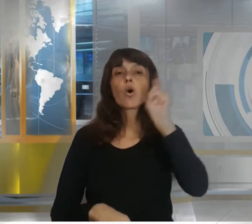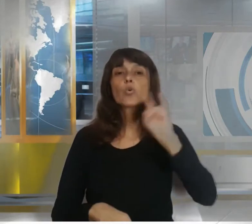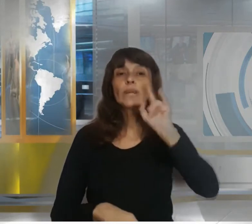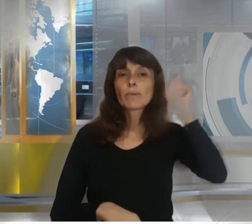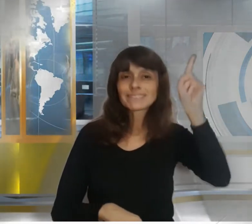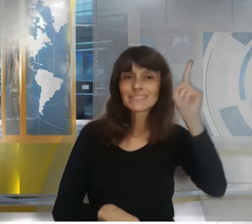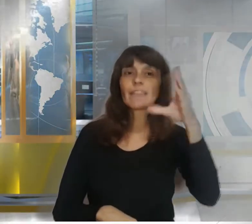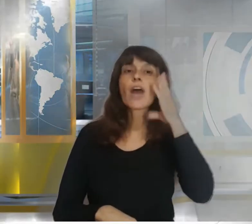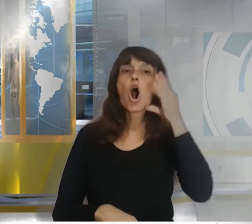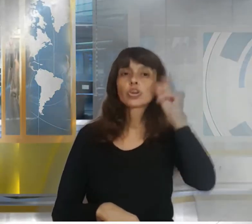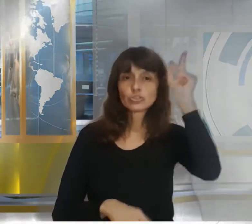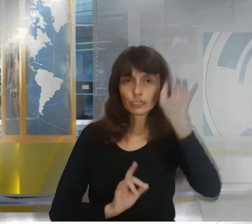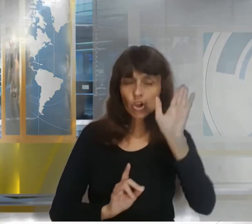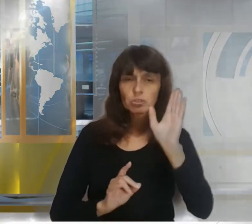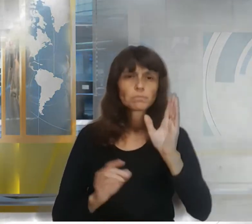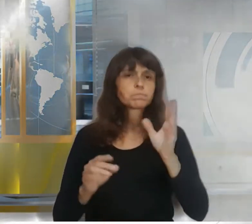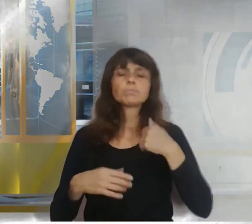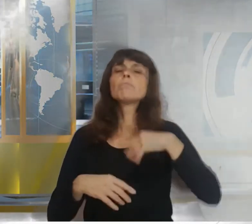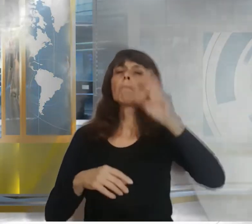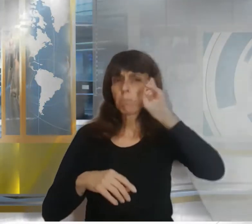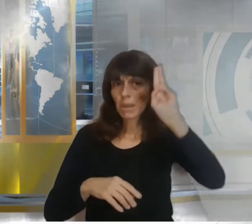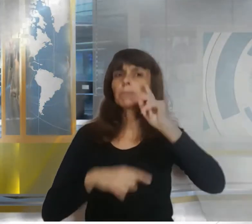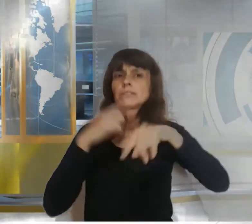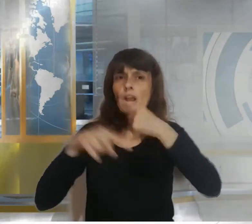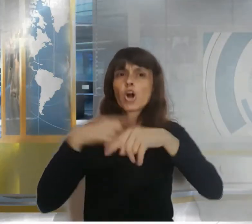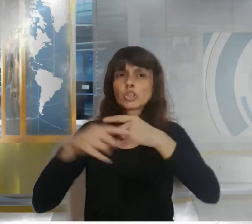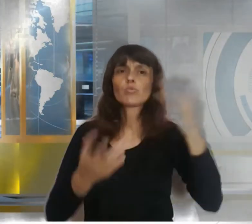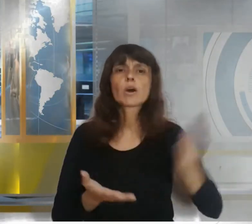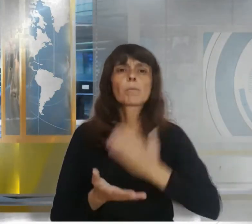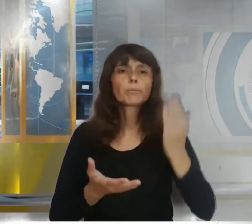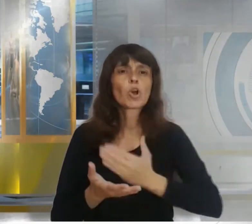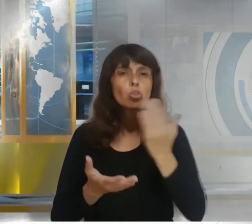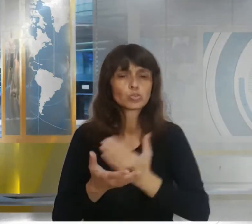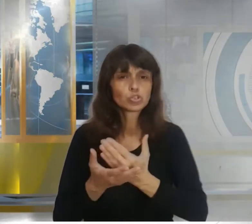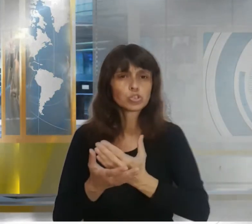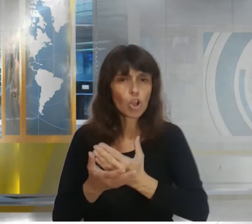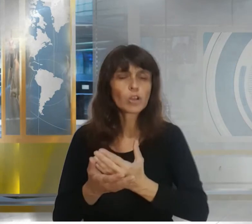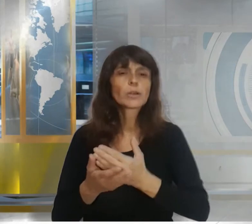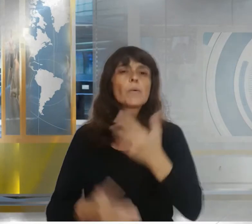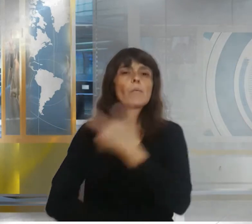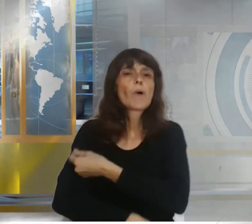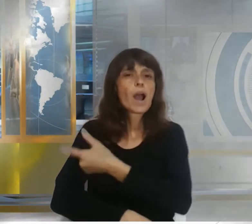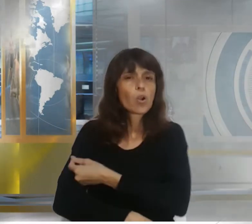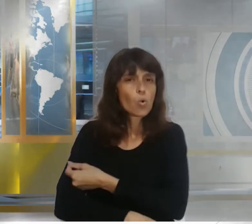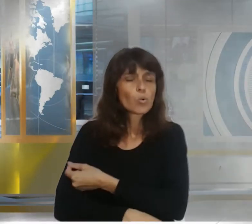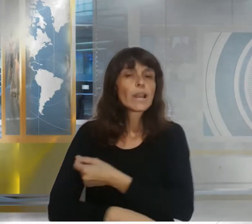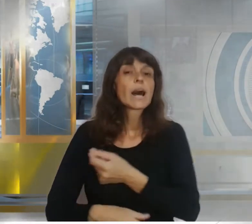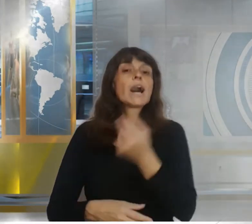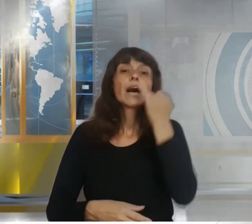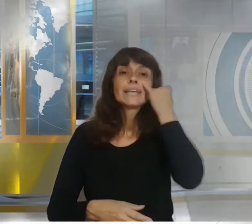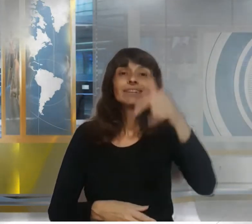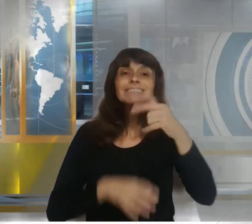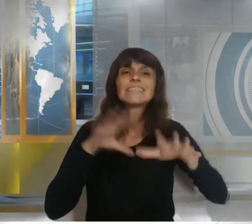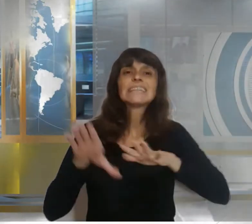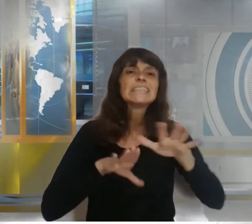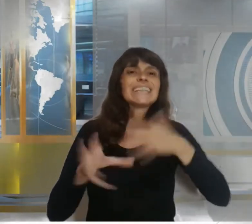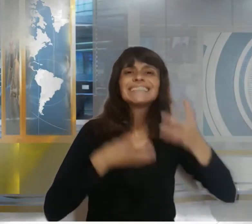-COVID dijo una fuente de la empresa agregando que el incendio se produjo en una nueva planta en construcción